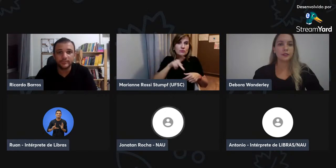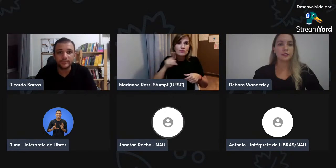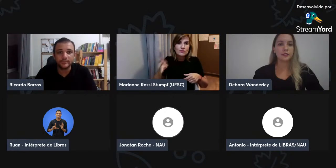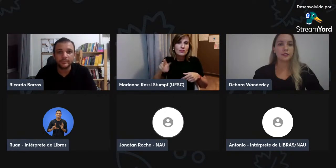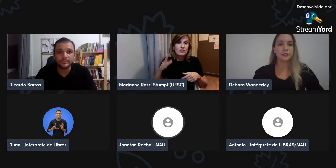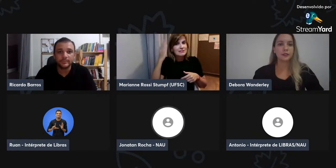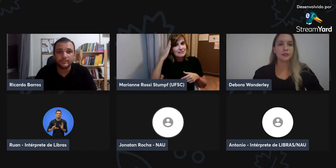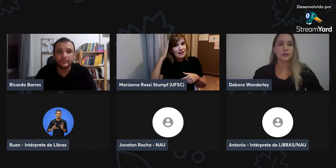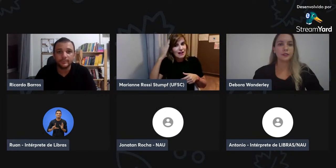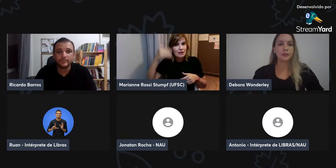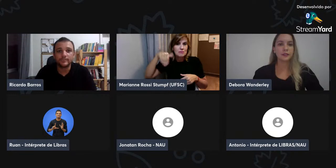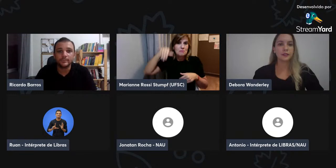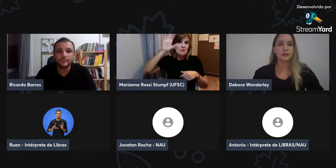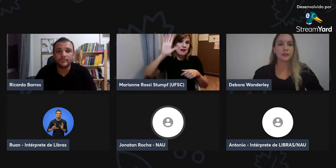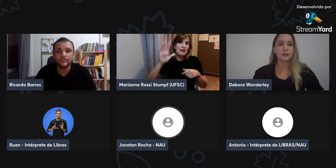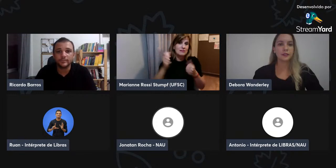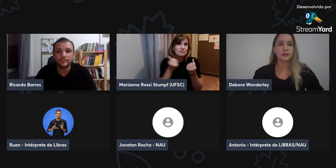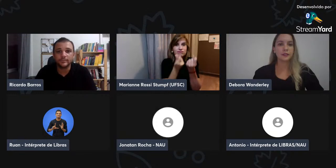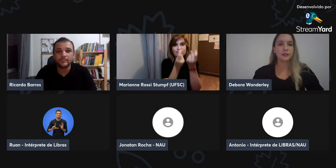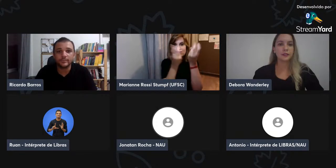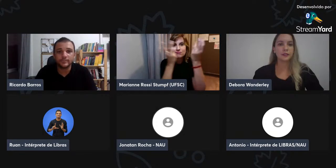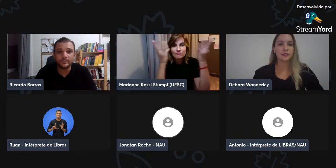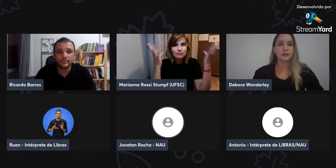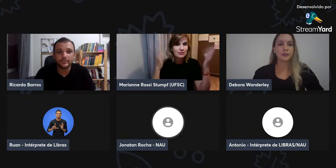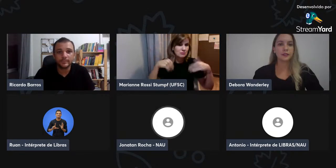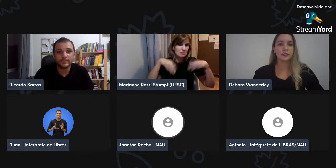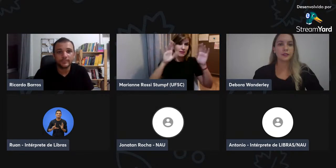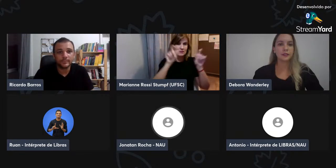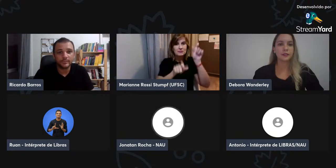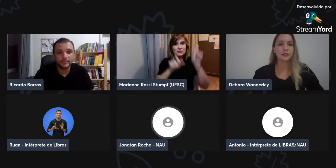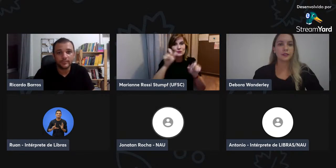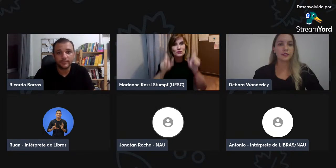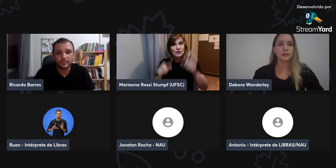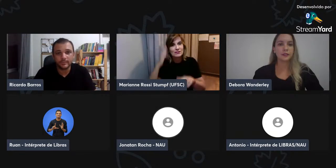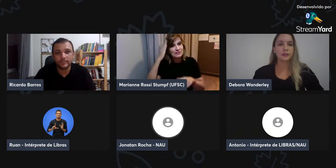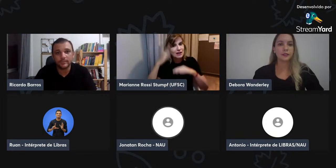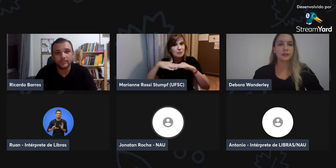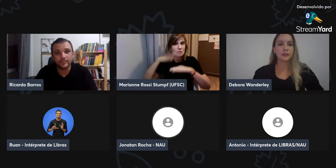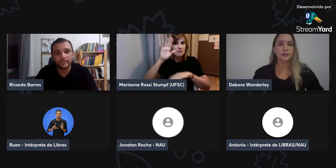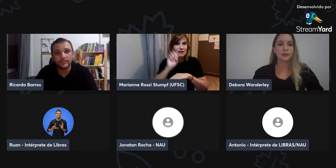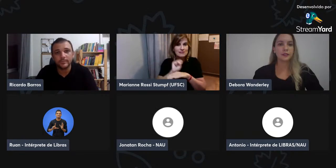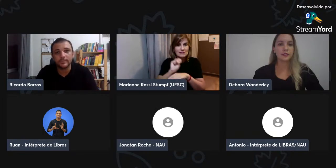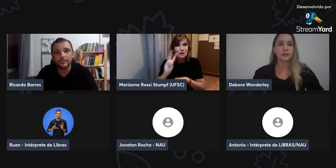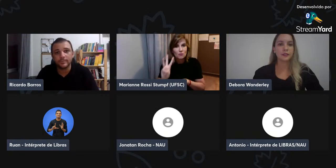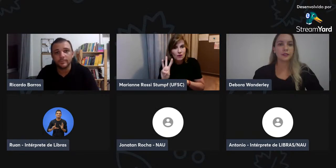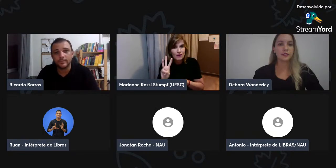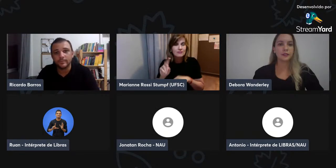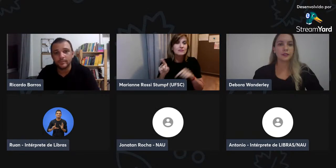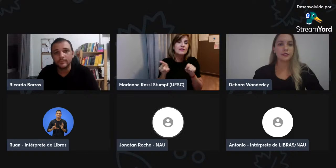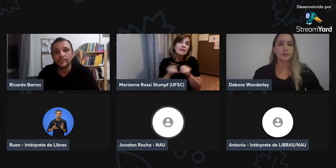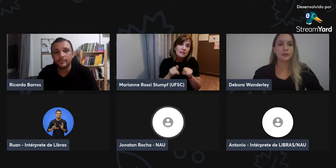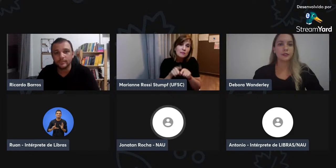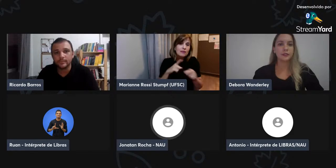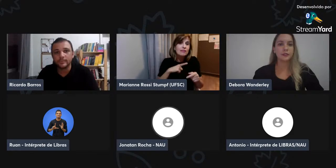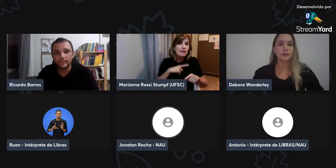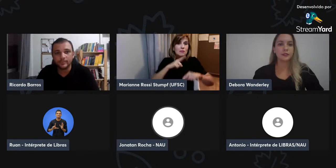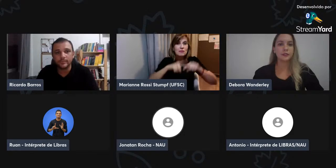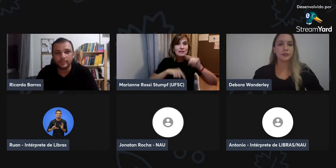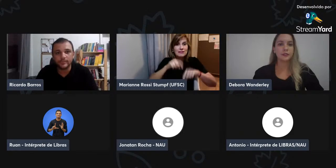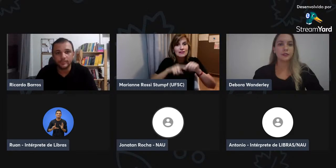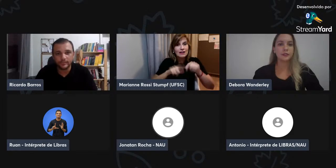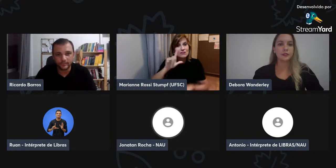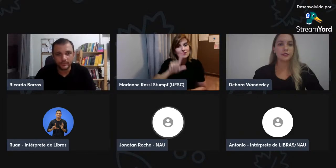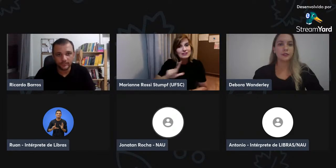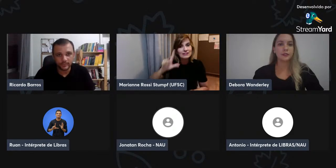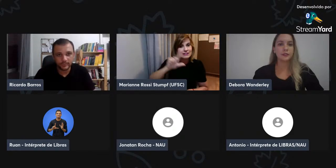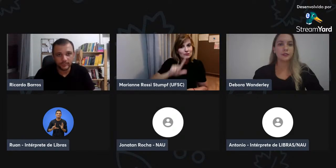é importante, porque é importante para os professores saberem, né, divulgar esse conhecimento, né, para todos, né, da